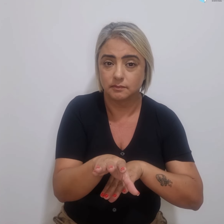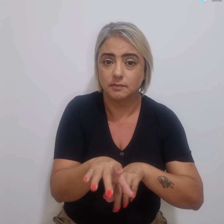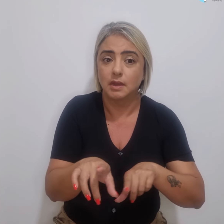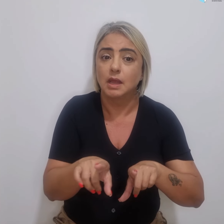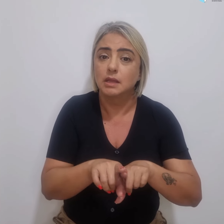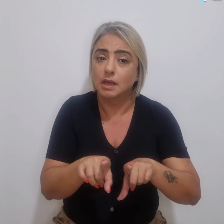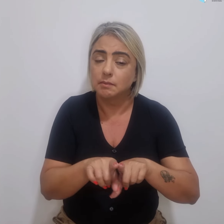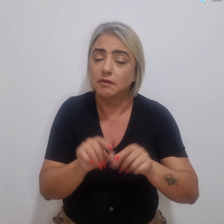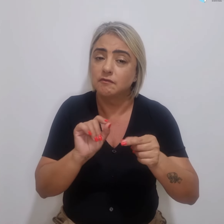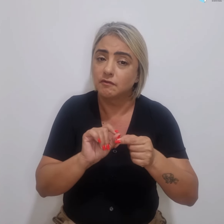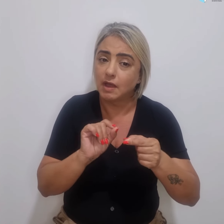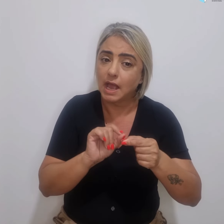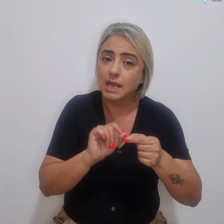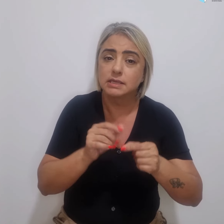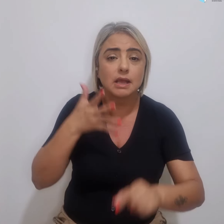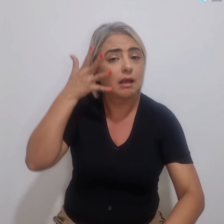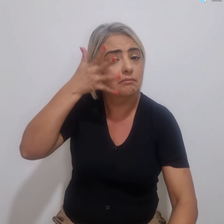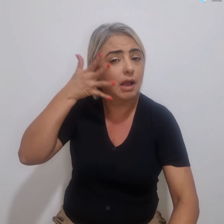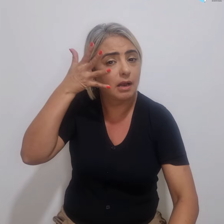realiza palestra nas escolas.